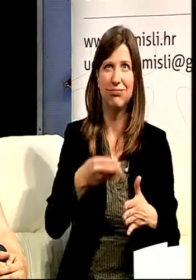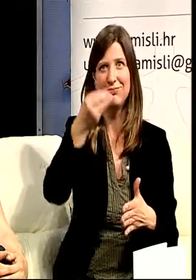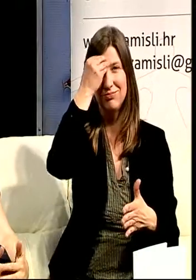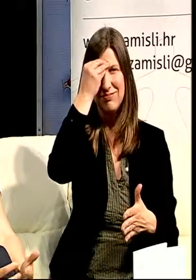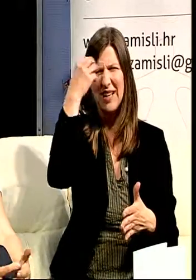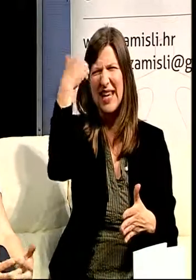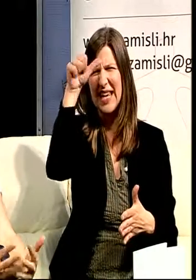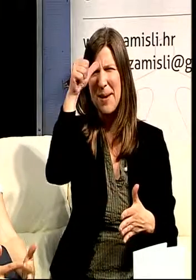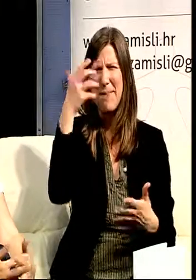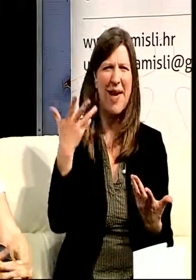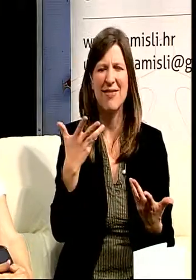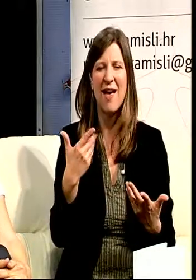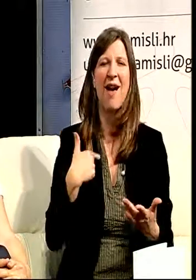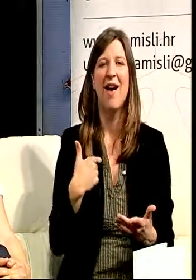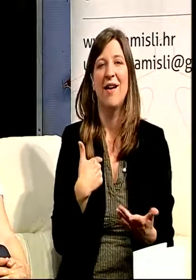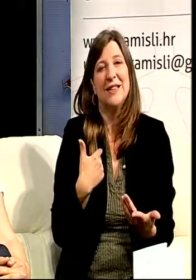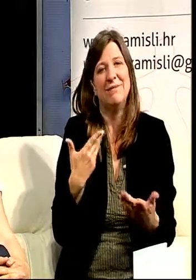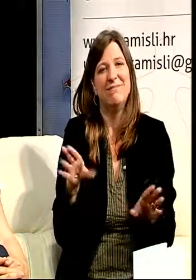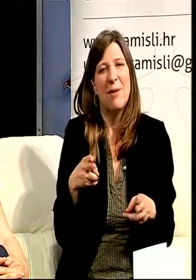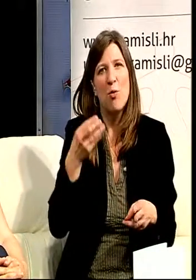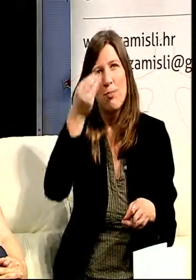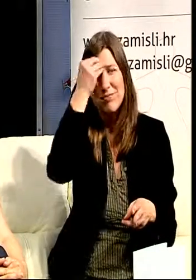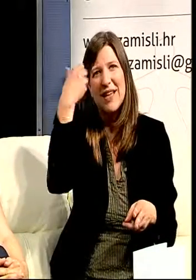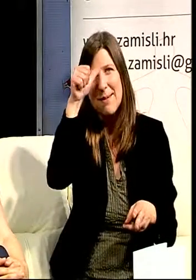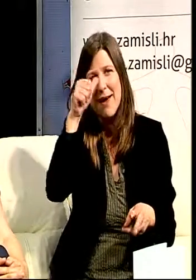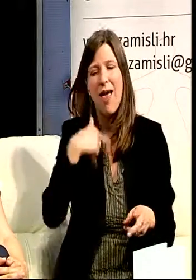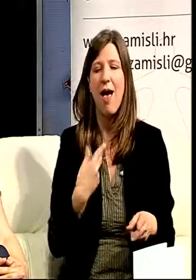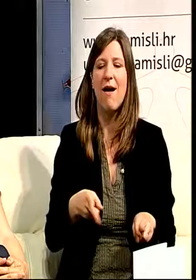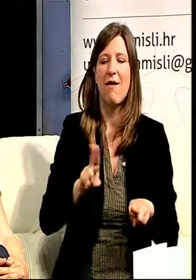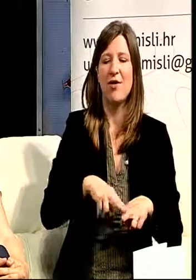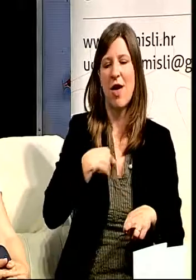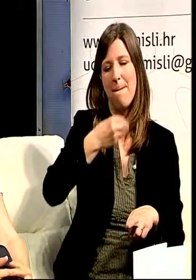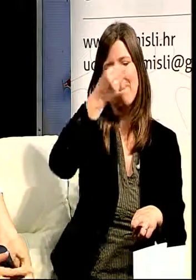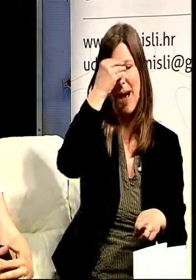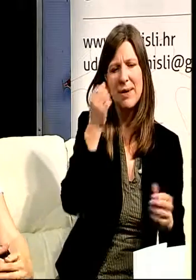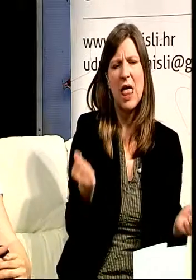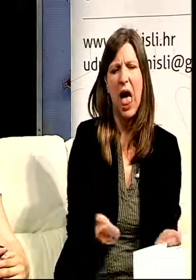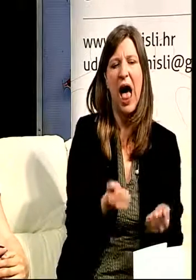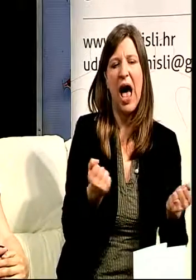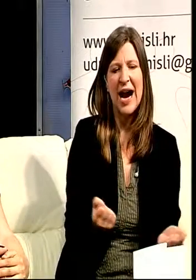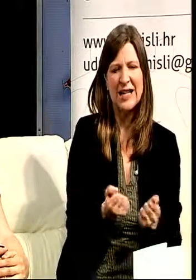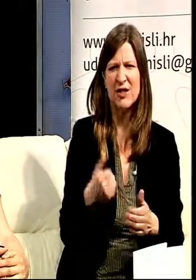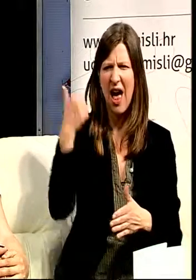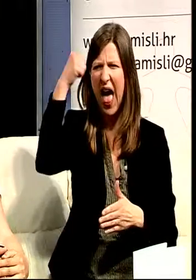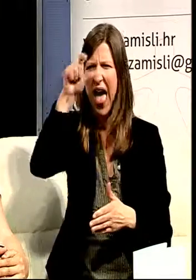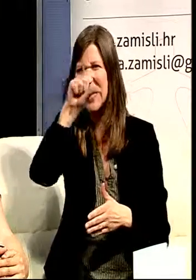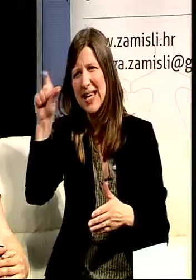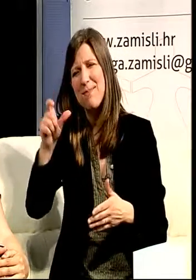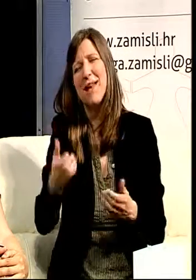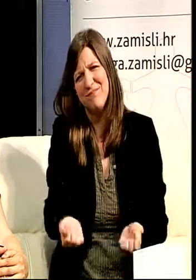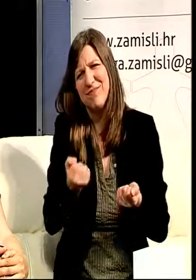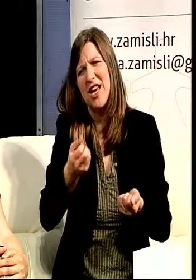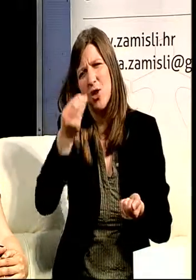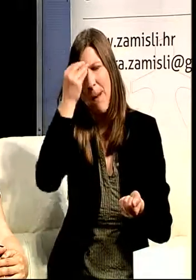više u afektu, dijelujem i zapamtim događaj više nego imena osoba, ali to je jedan